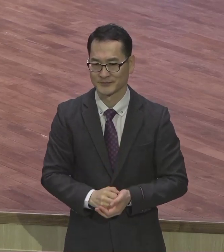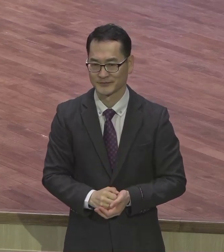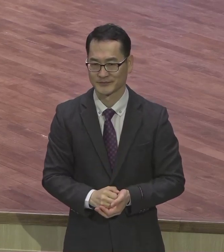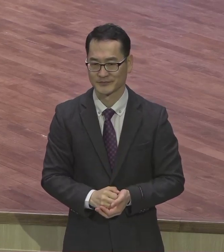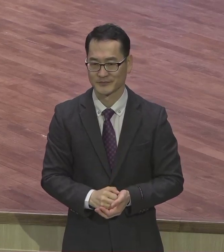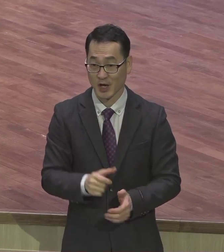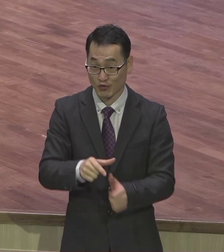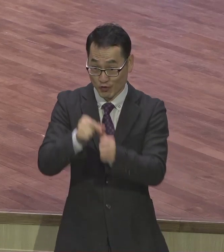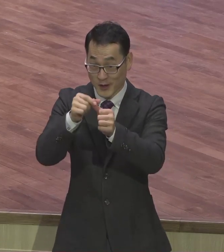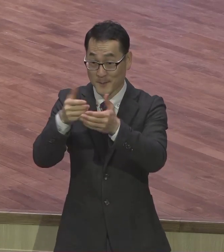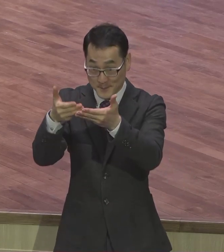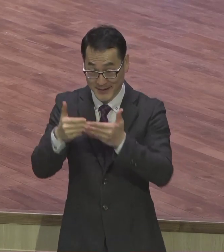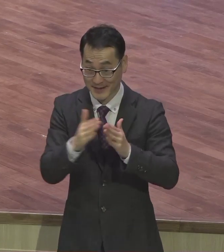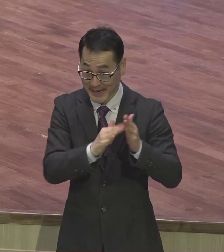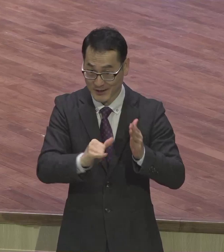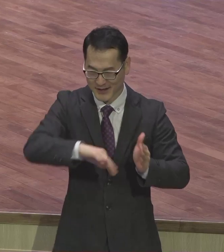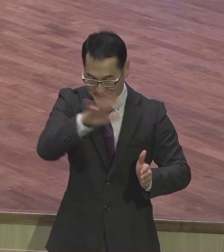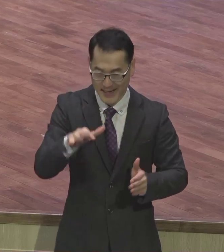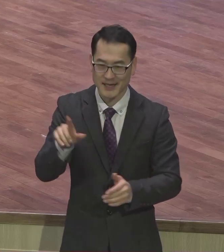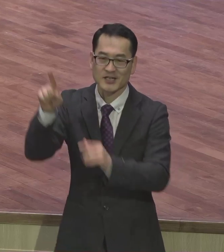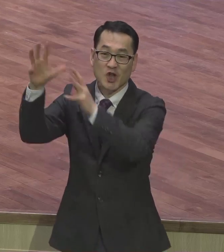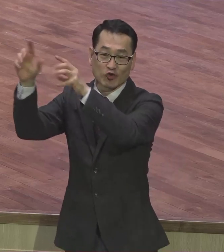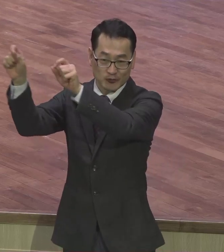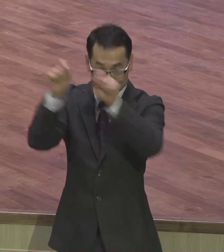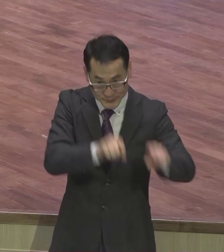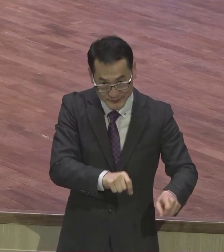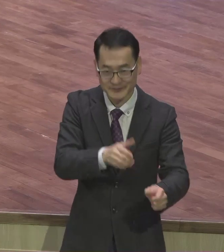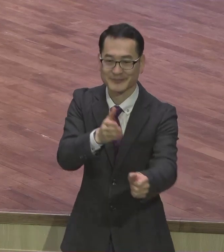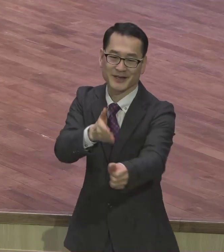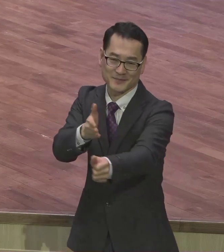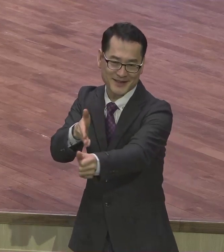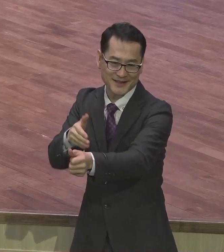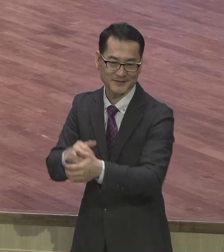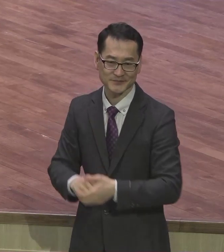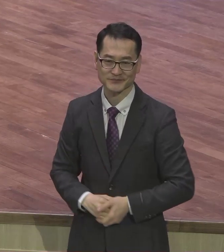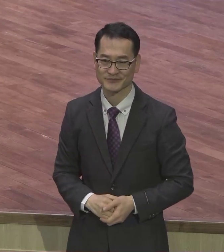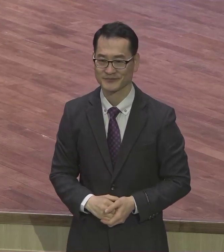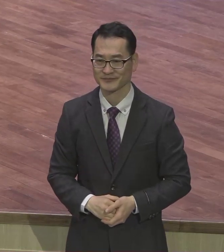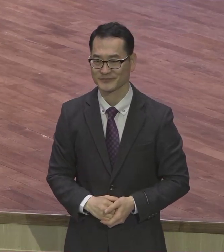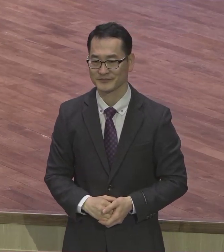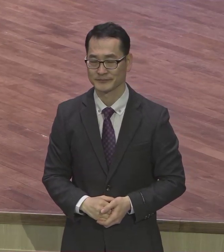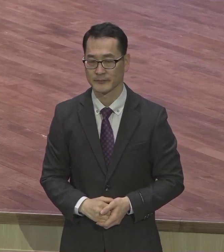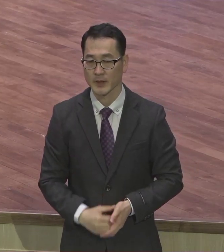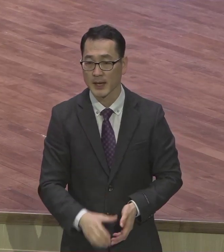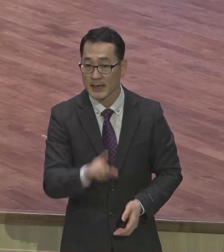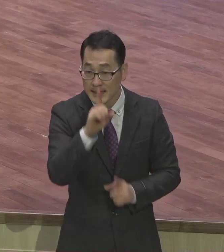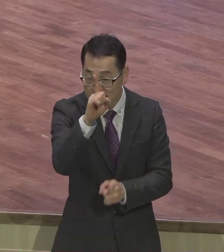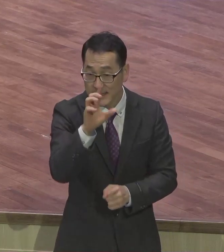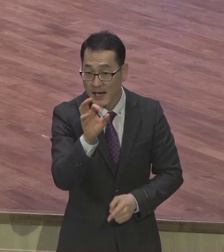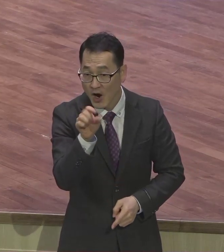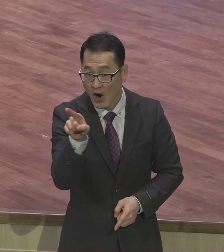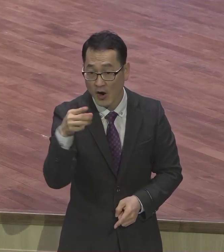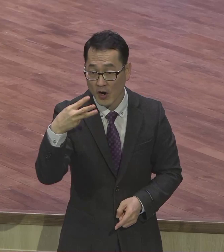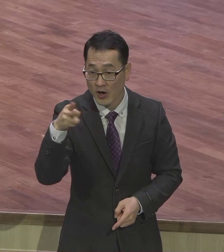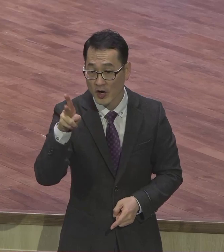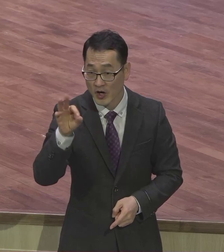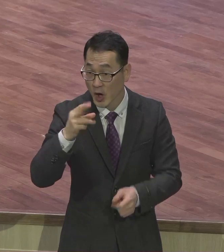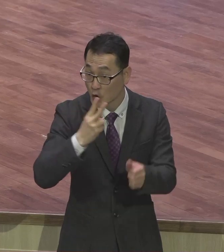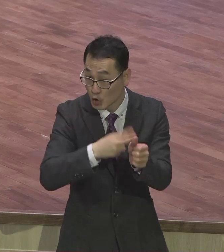우리나라 대표적 지성인 중에 한 분이 있죠 이여령 교수님 70이 넘어가 예수 믿었어요